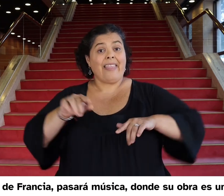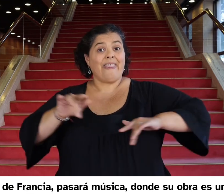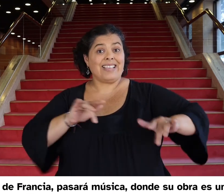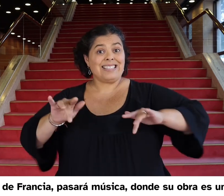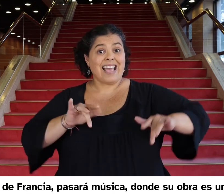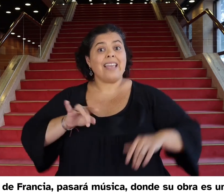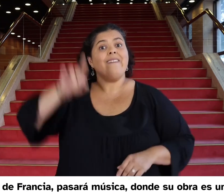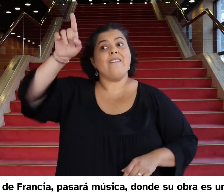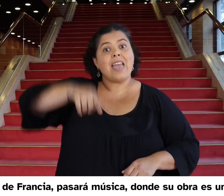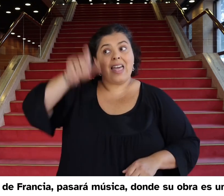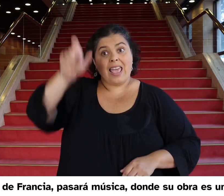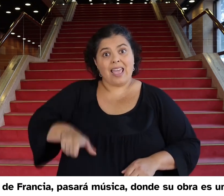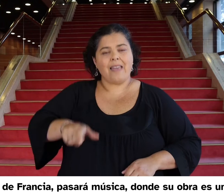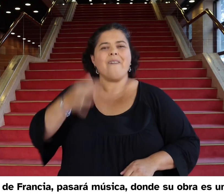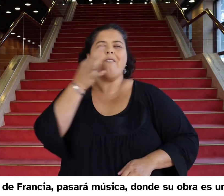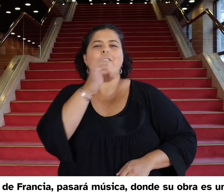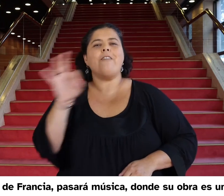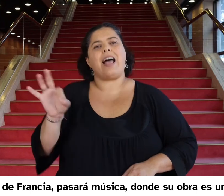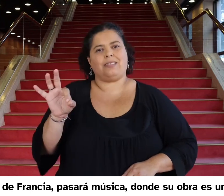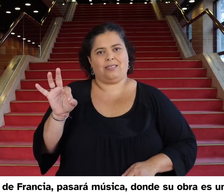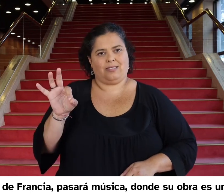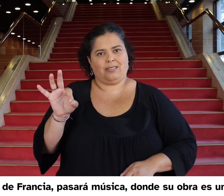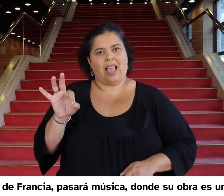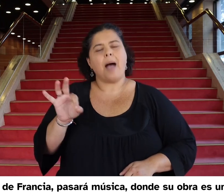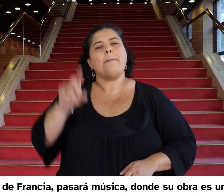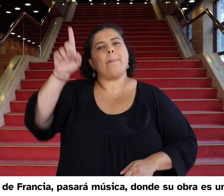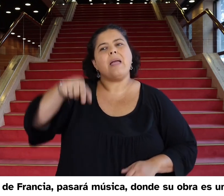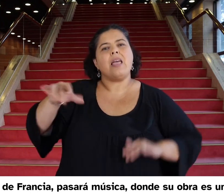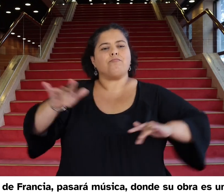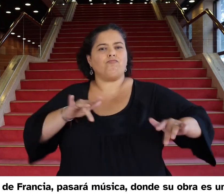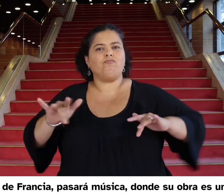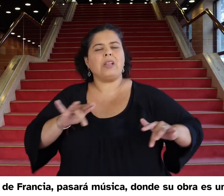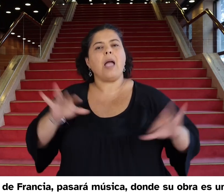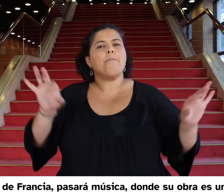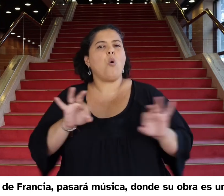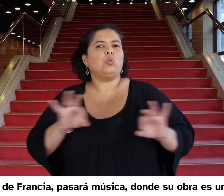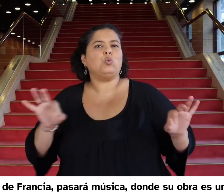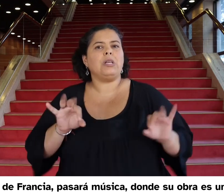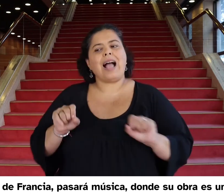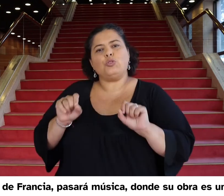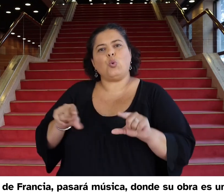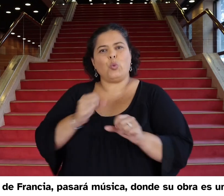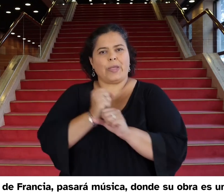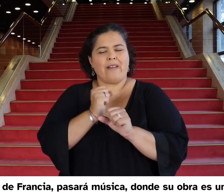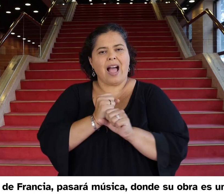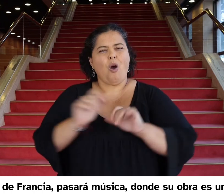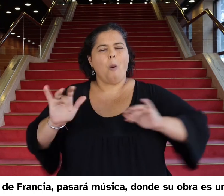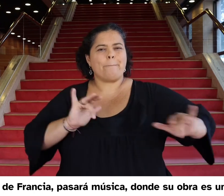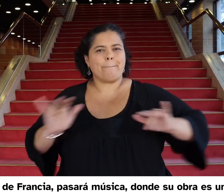Proveniente de Francia, pasará música donde su obra es una mezcla de música electrónica, ambiental, DAB,